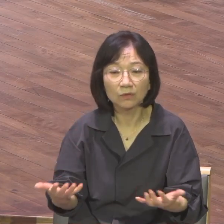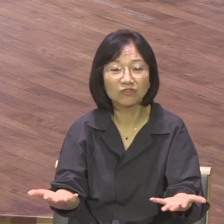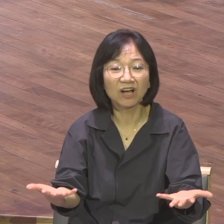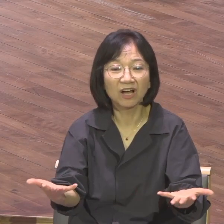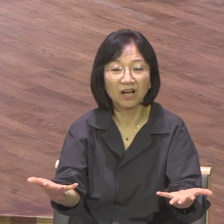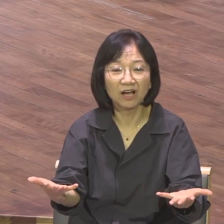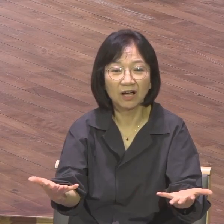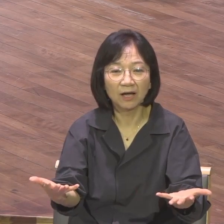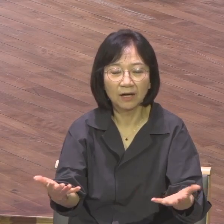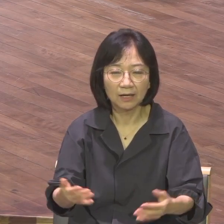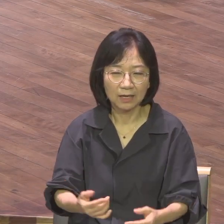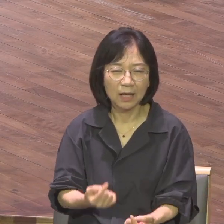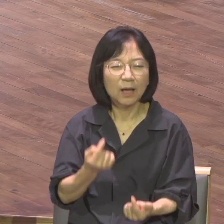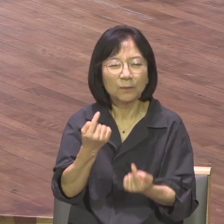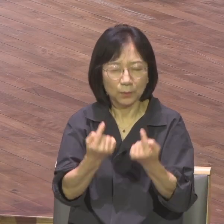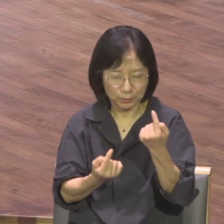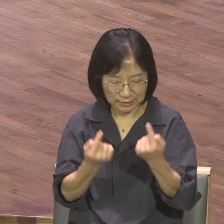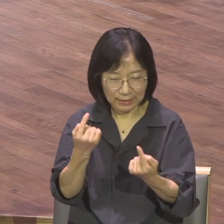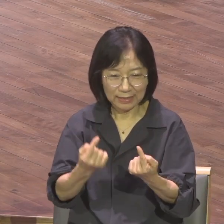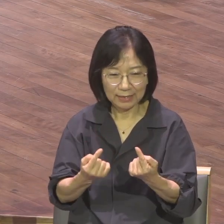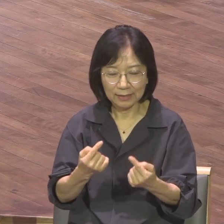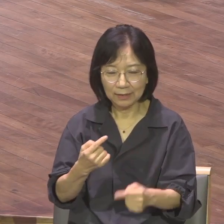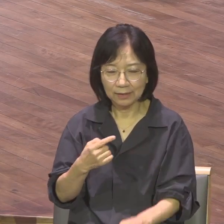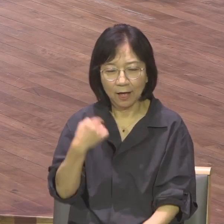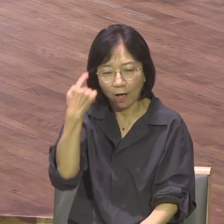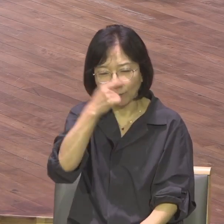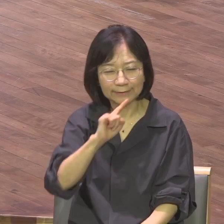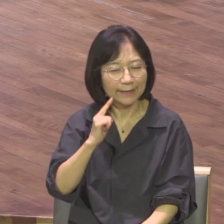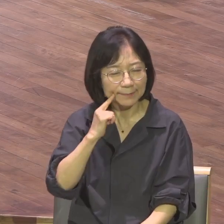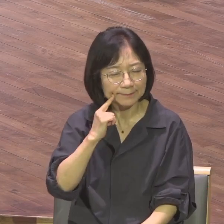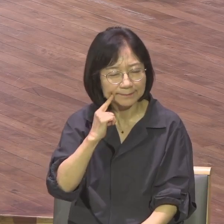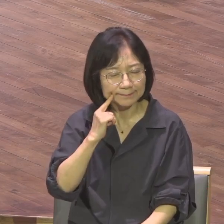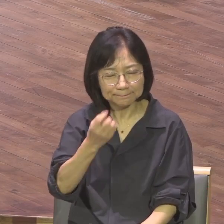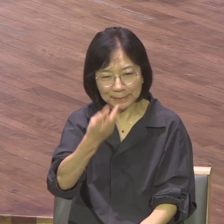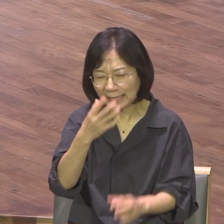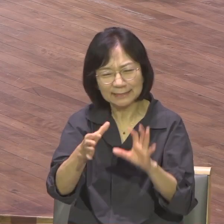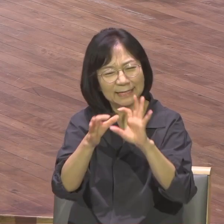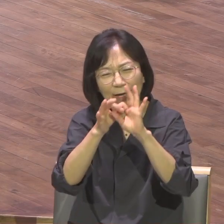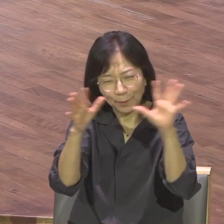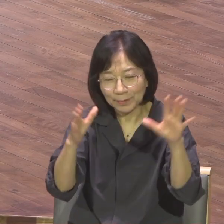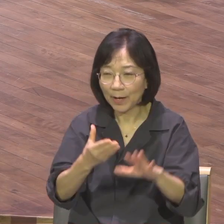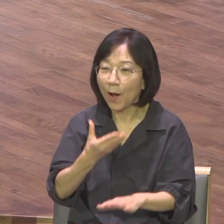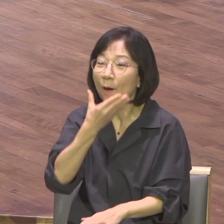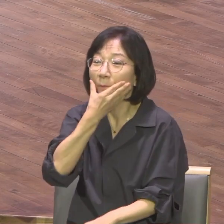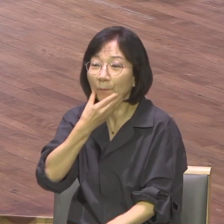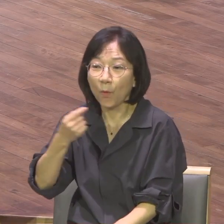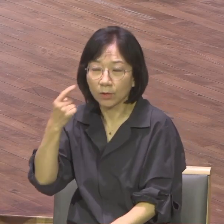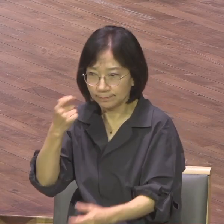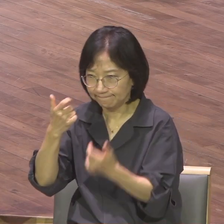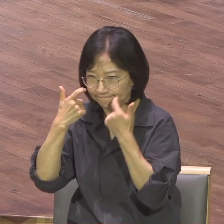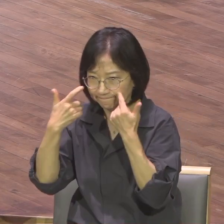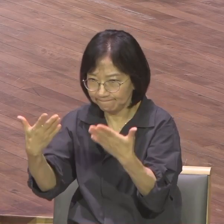이왕이면 복음이 있는 복음 가진 우리 교회 안에 있는 아이 그래도